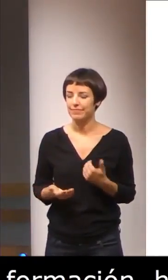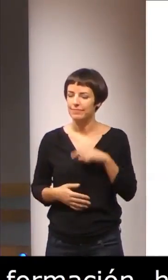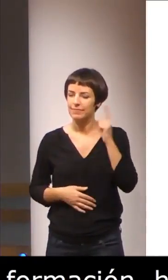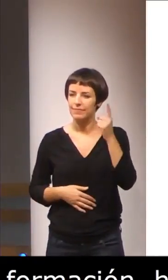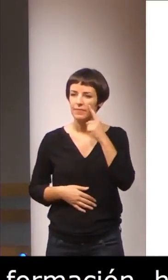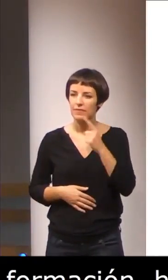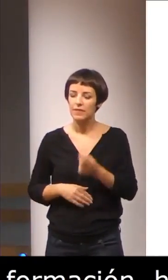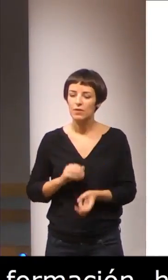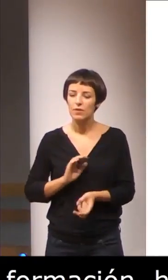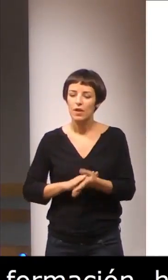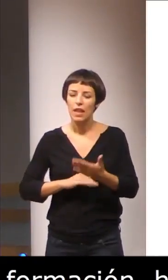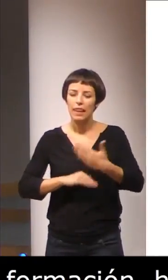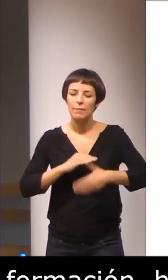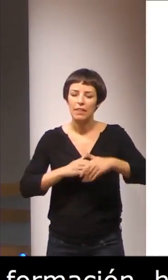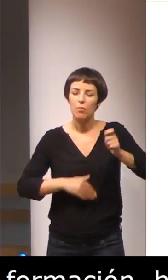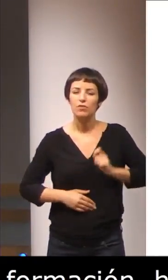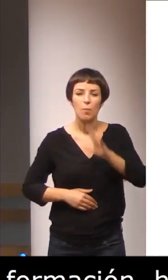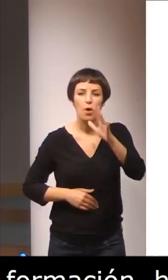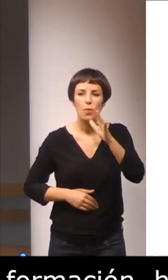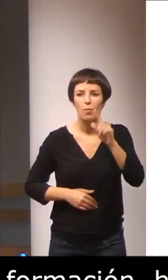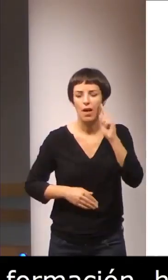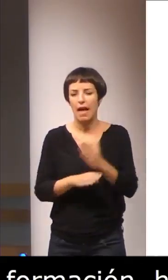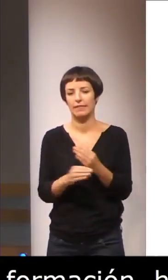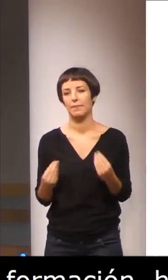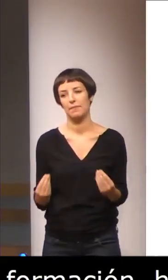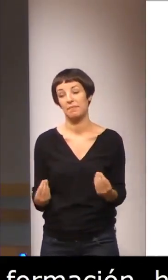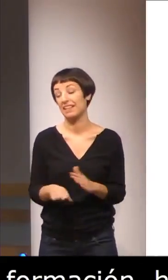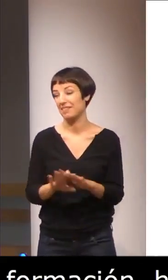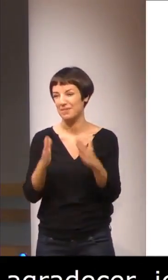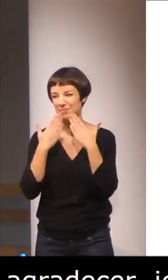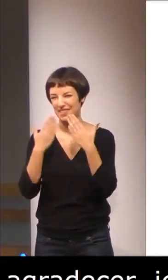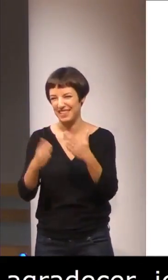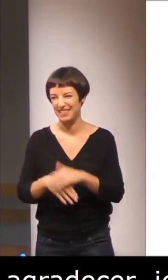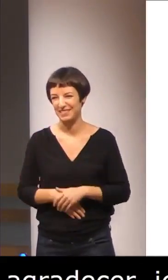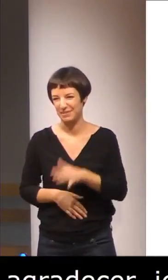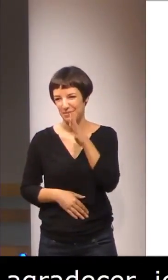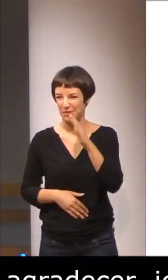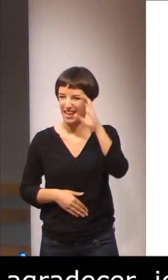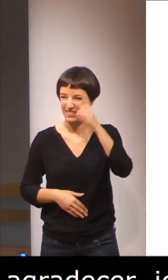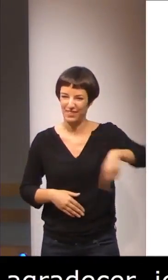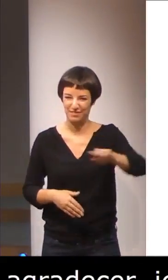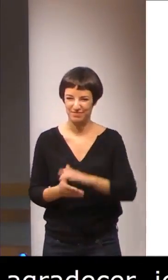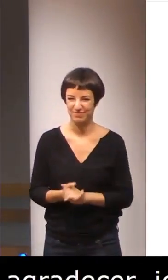estas limitaciones. Y nada más, muchas gracias por vuestra atención.